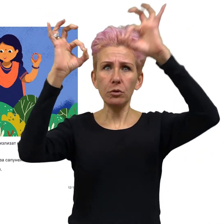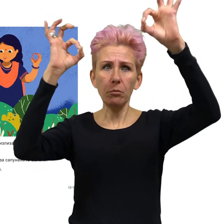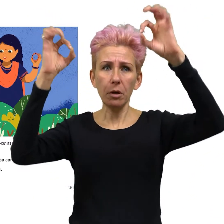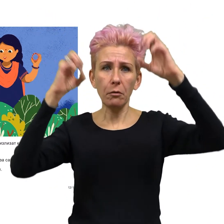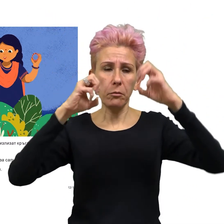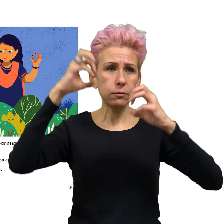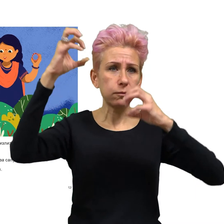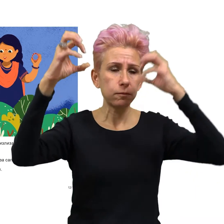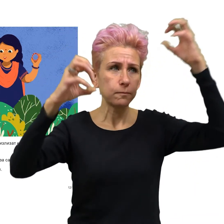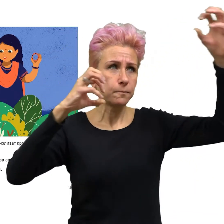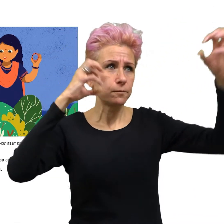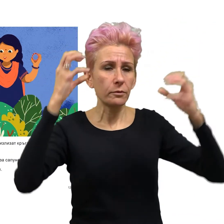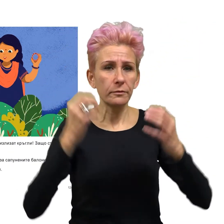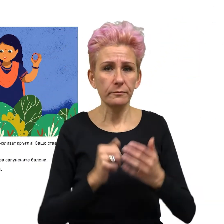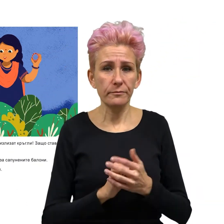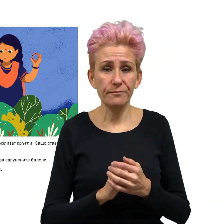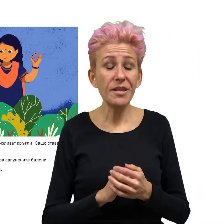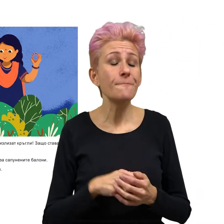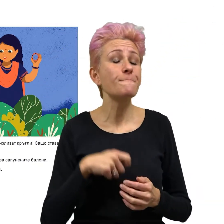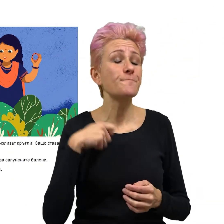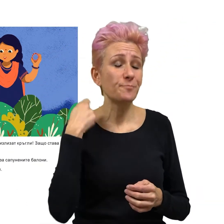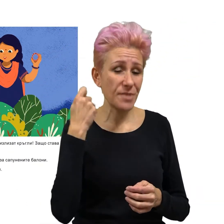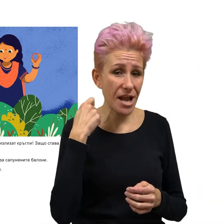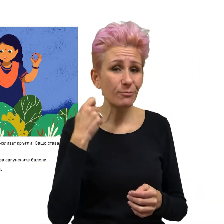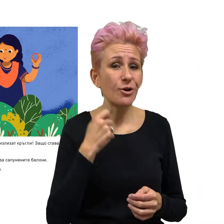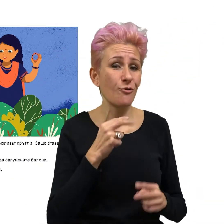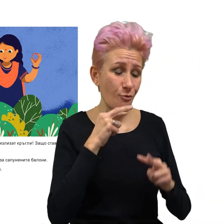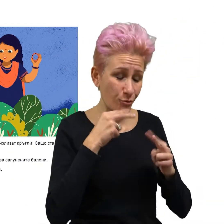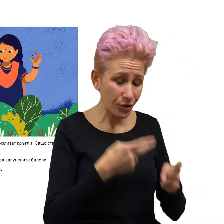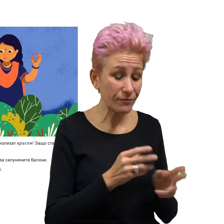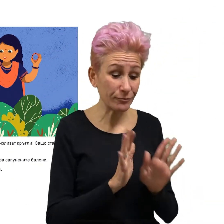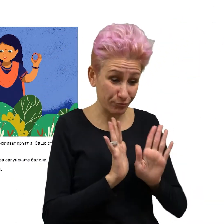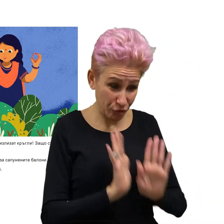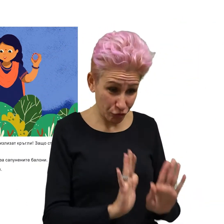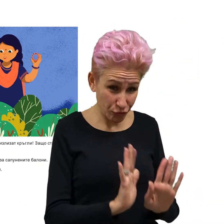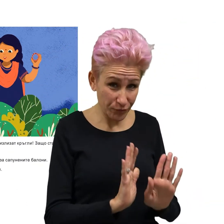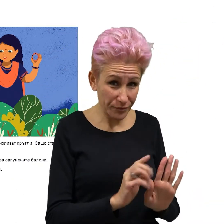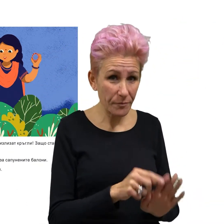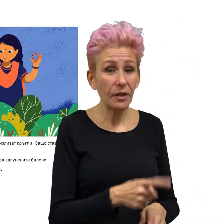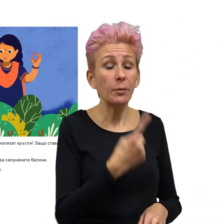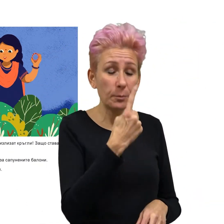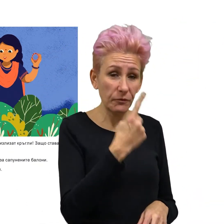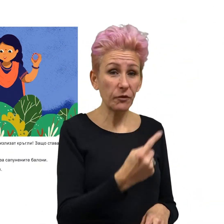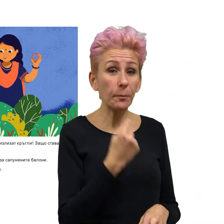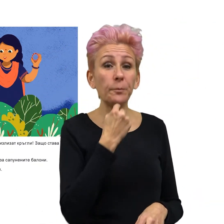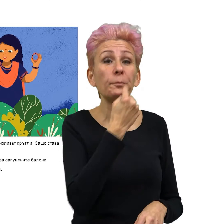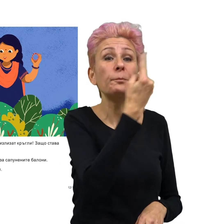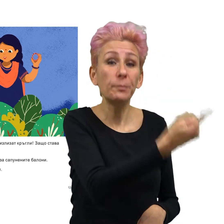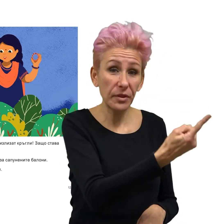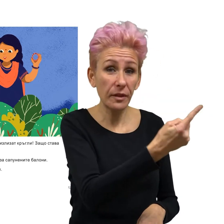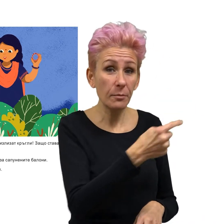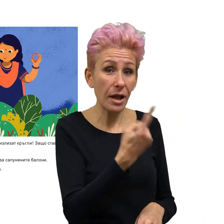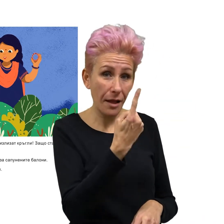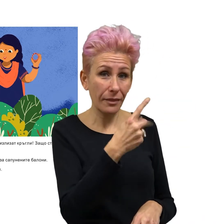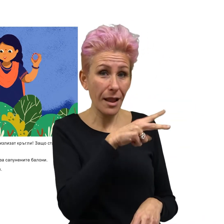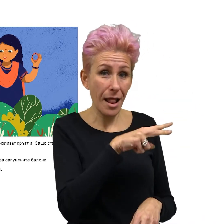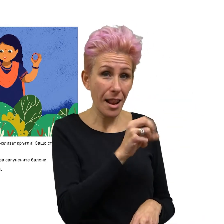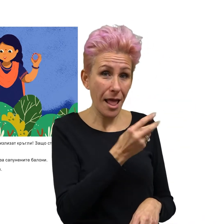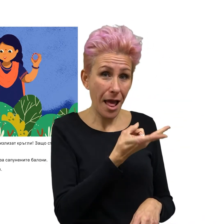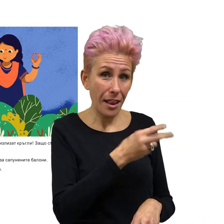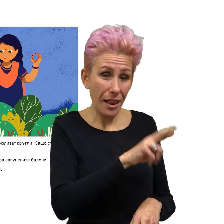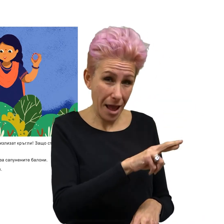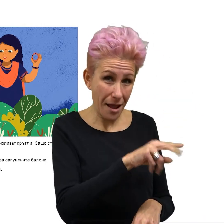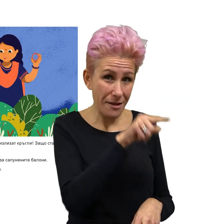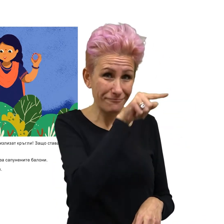питаме Леля Мия. Тя работи в научния музей и знае всичко за съпълнените балони. Кръгът е много специална форма,